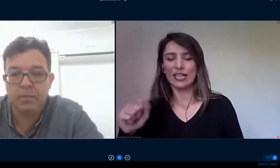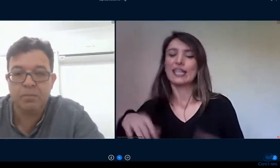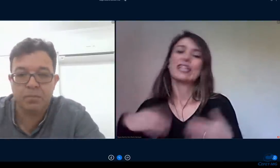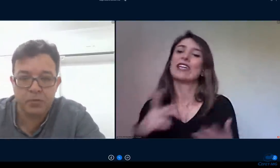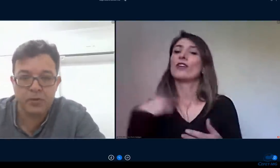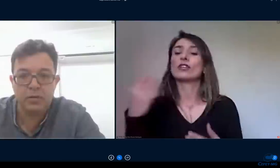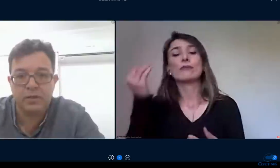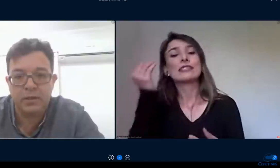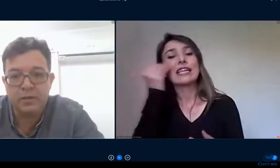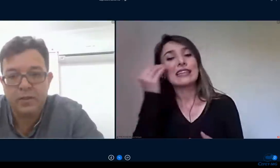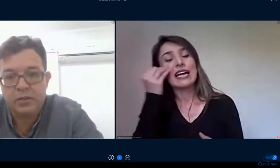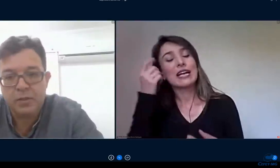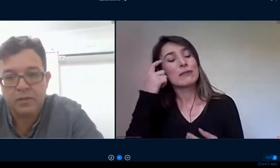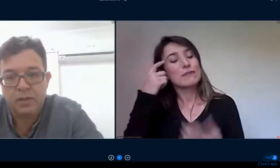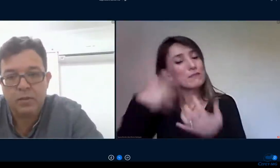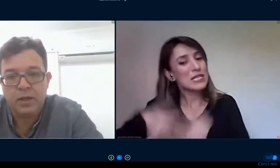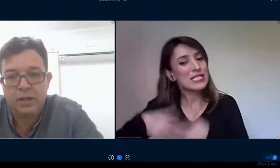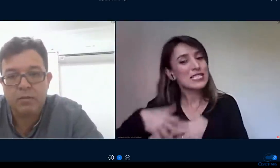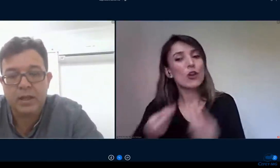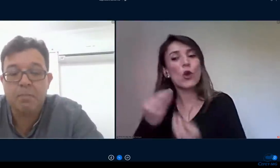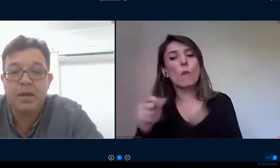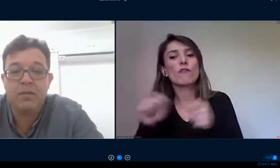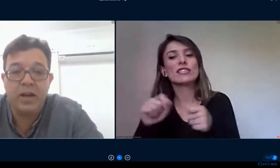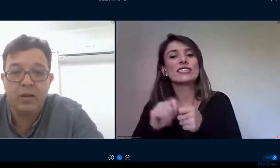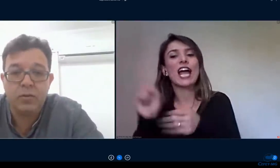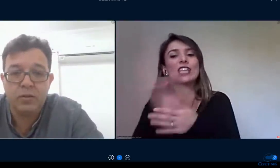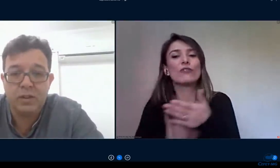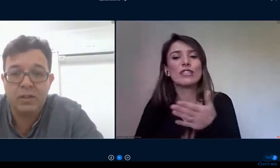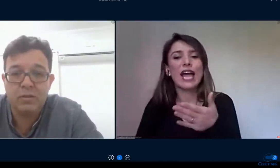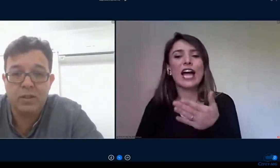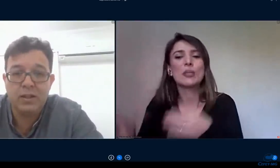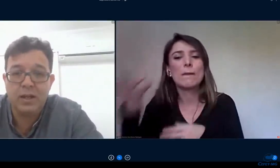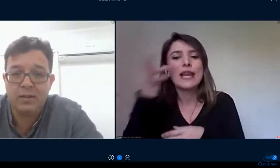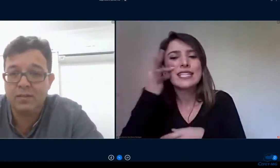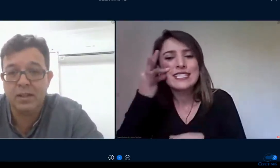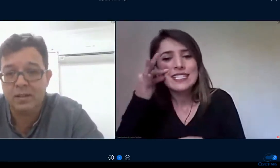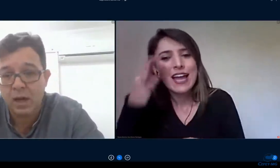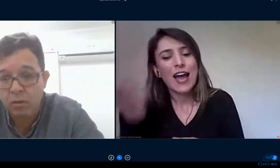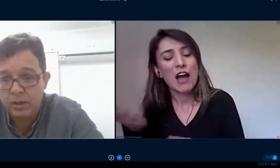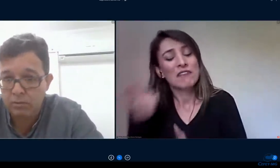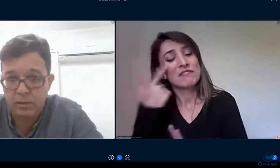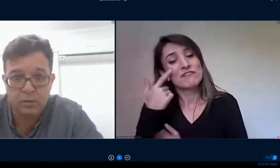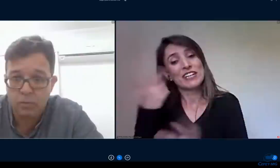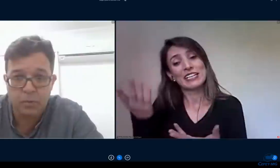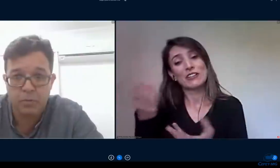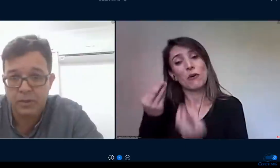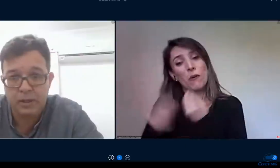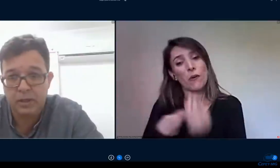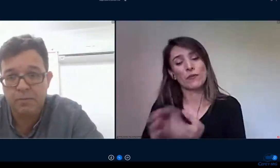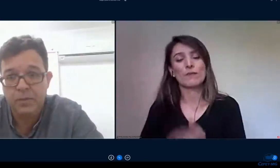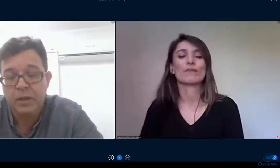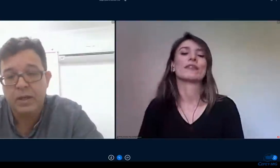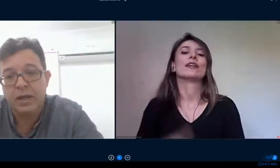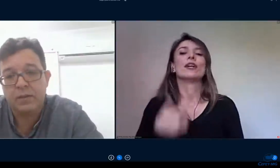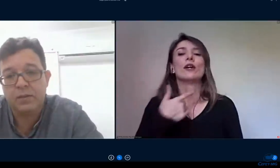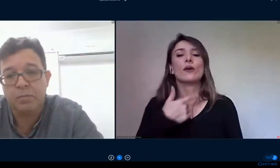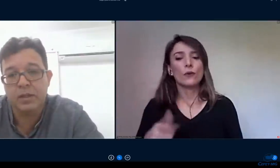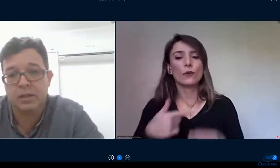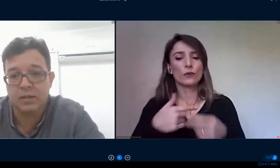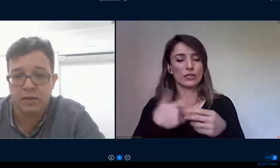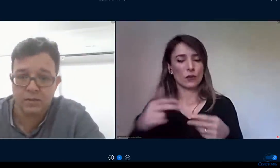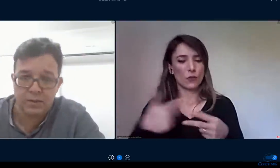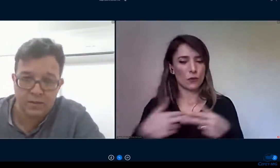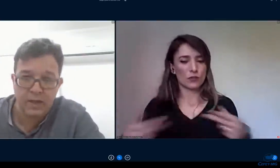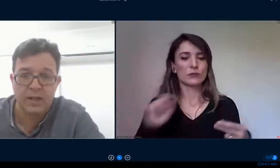e por fim a terceira dimensão aquilo que era periférico ou seja aquilo que era acidental aquilo que não comprometeria a